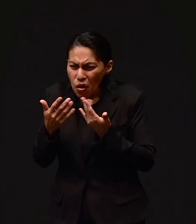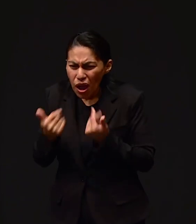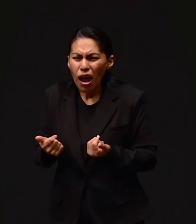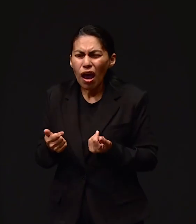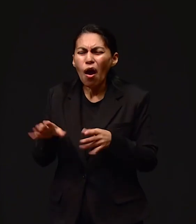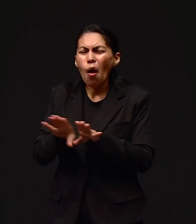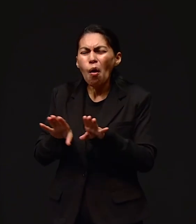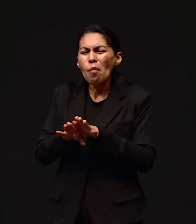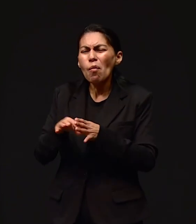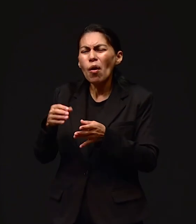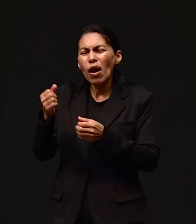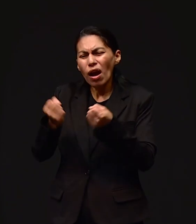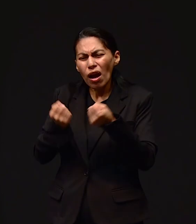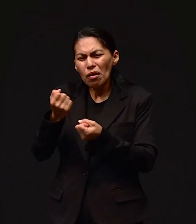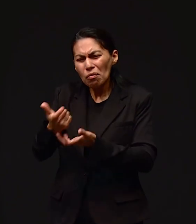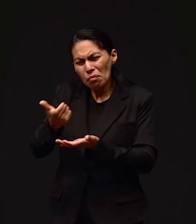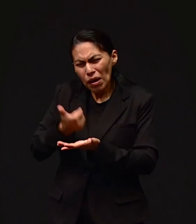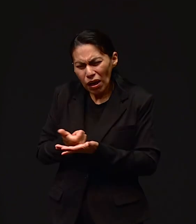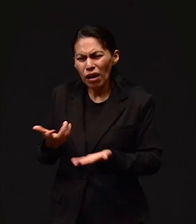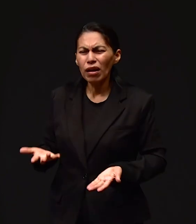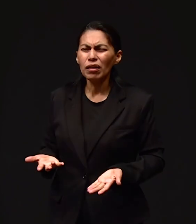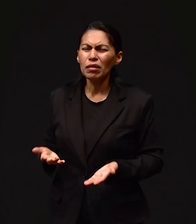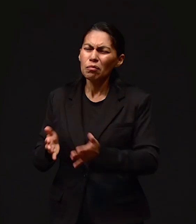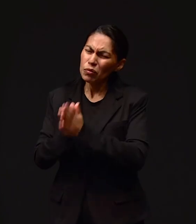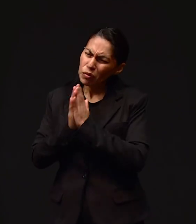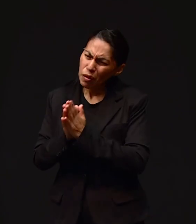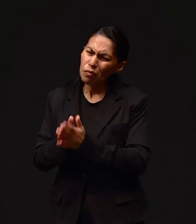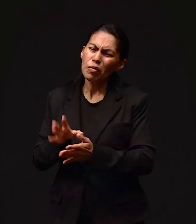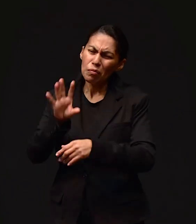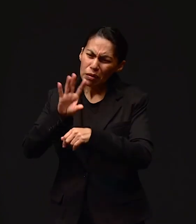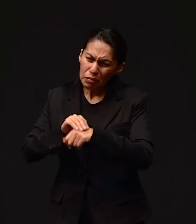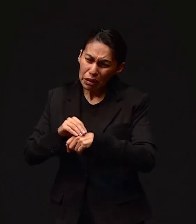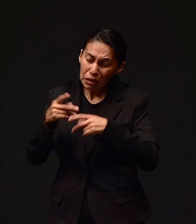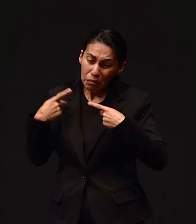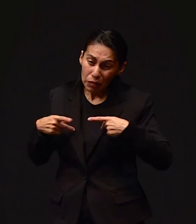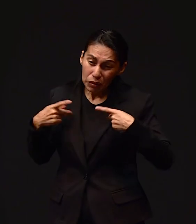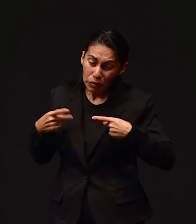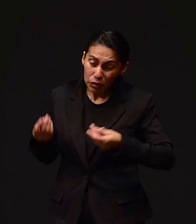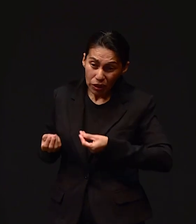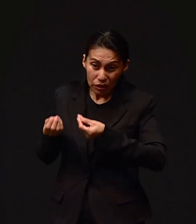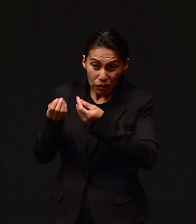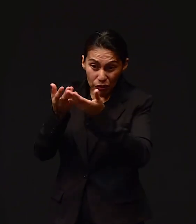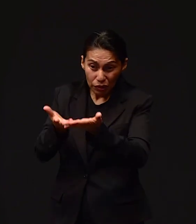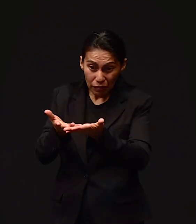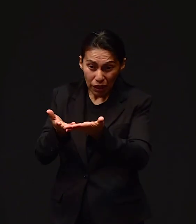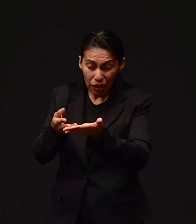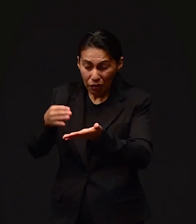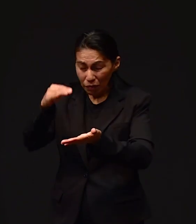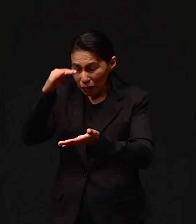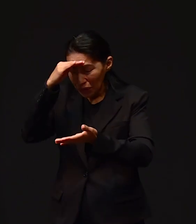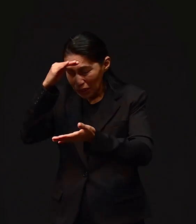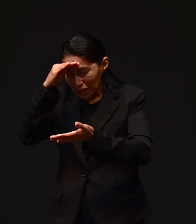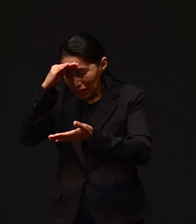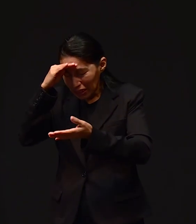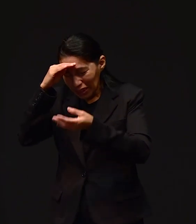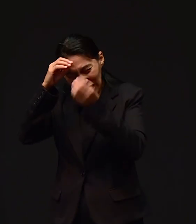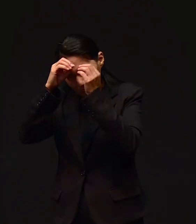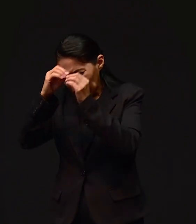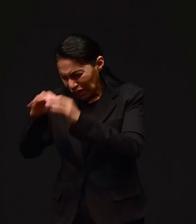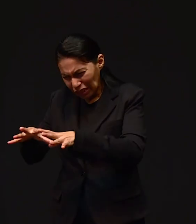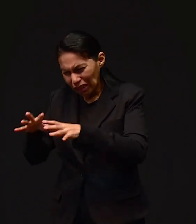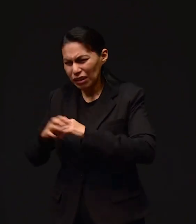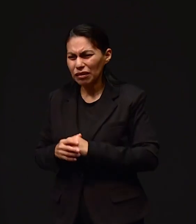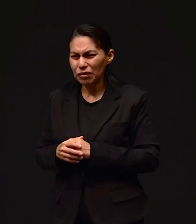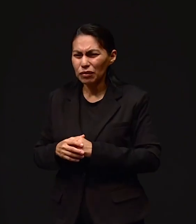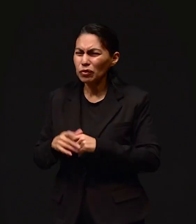dinero? Pero, le dije, por favor, le dije, haz que en esas personas que se lo llevaron, ponlas en su mente, que lo dejen